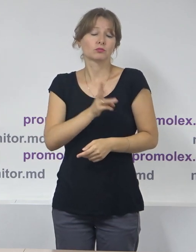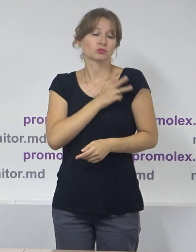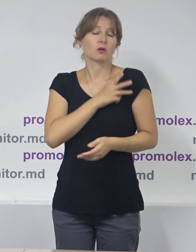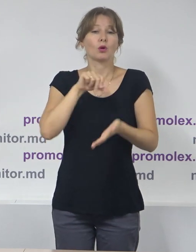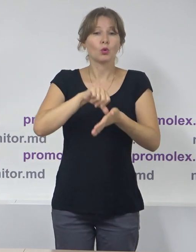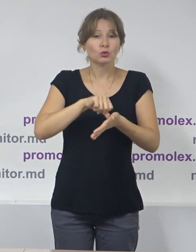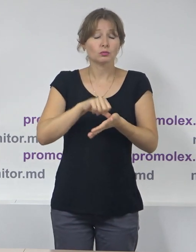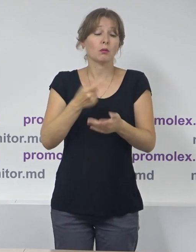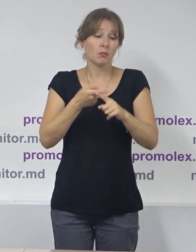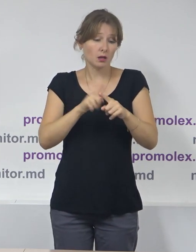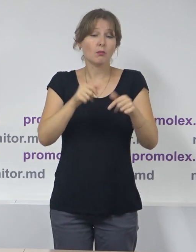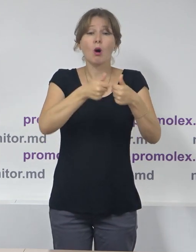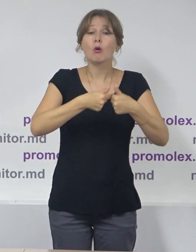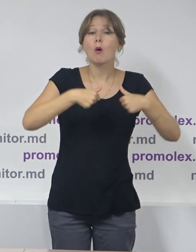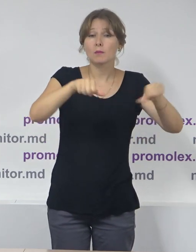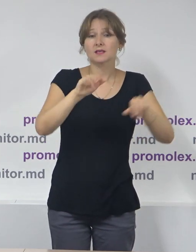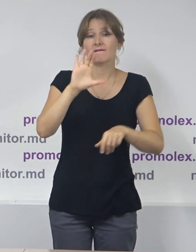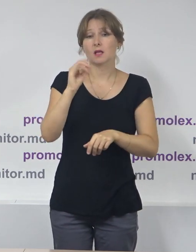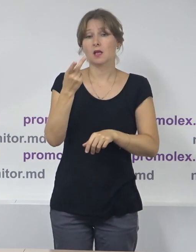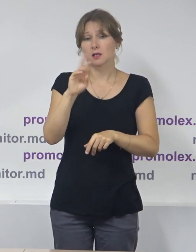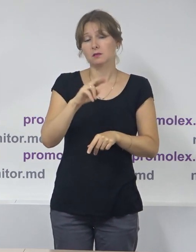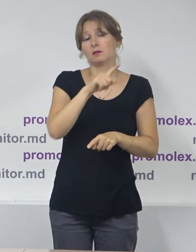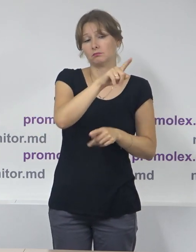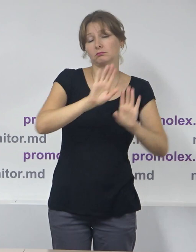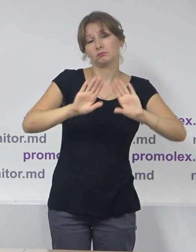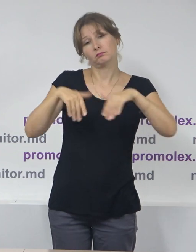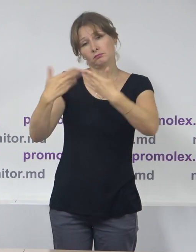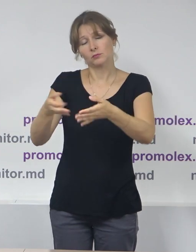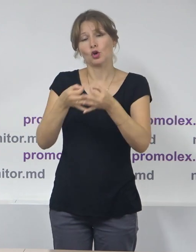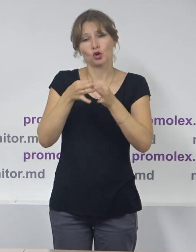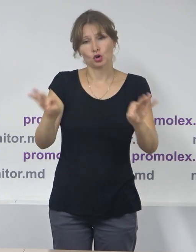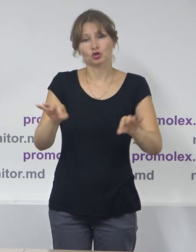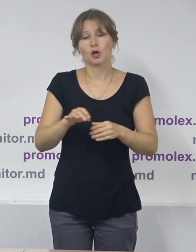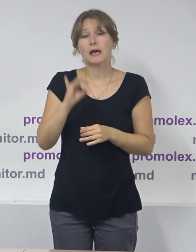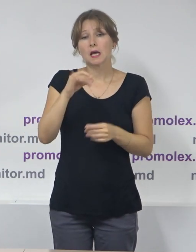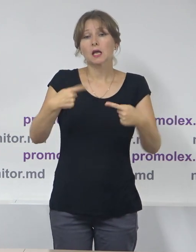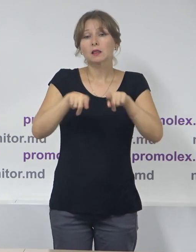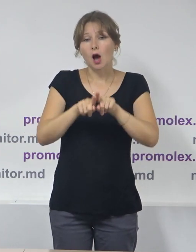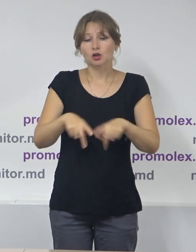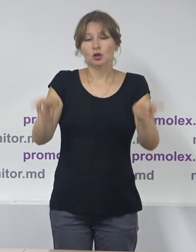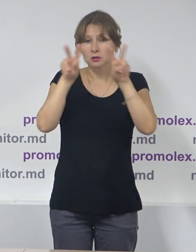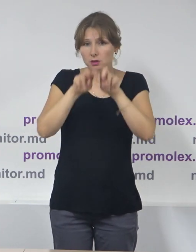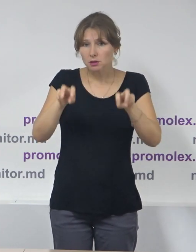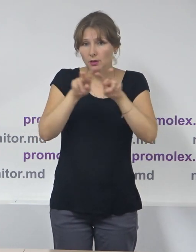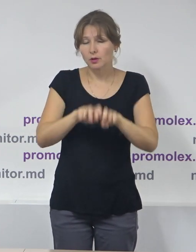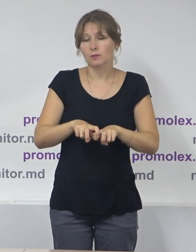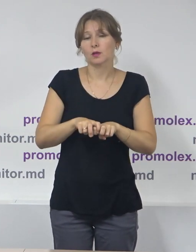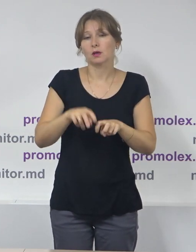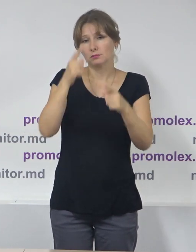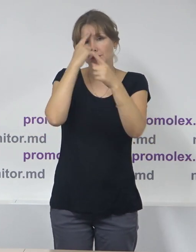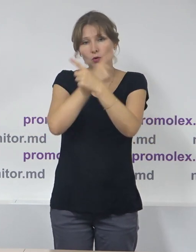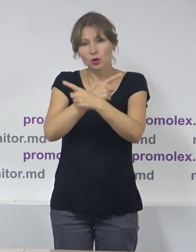inclusiv și la Comisia de la Venețe. La fel, Parlamentului am recomandat examinarea posibilității ca în contextul